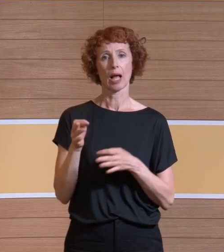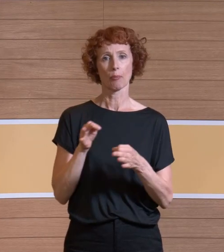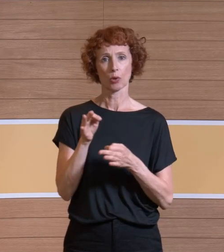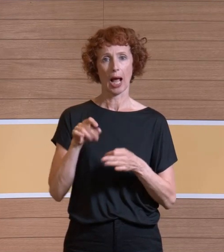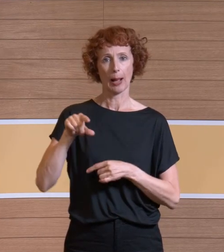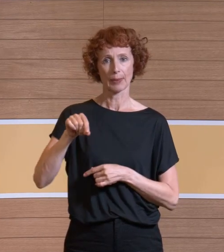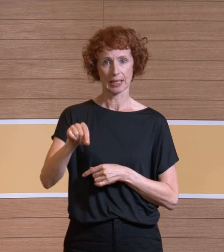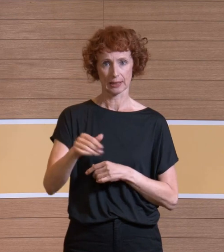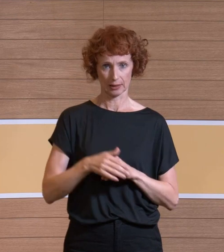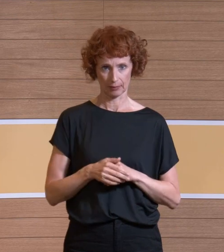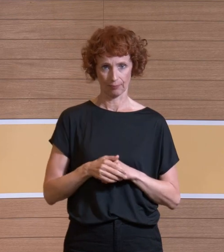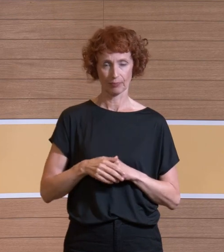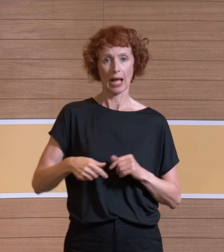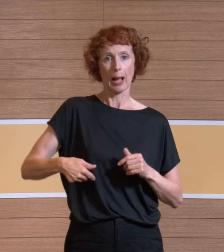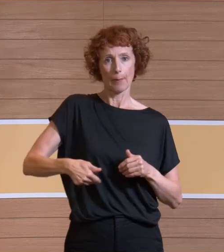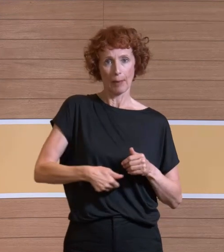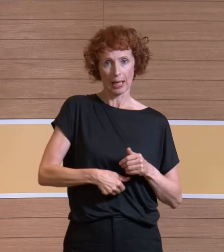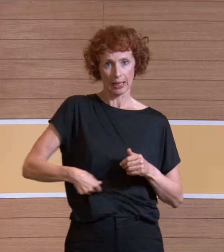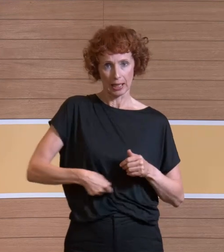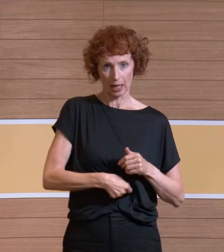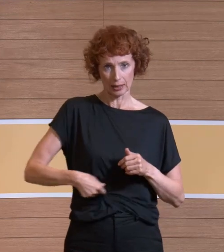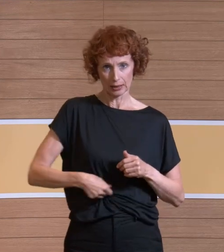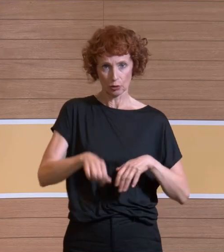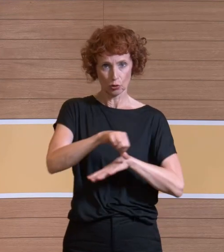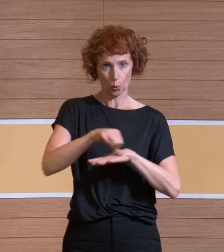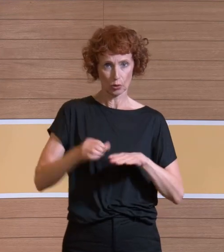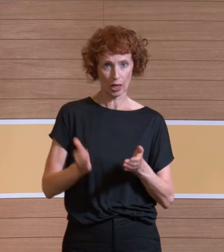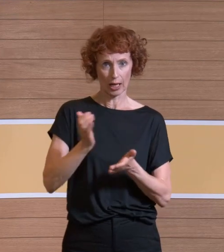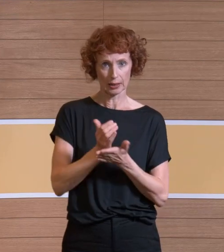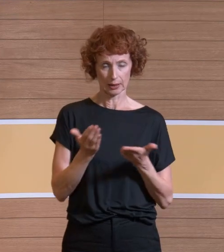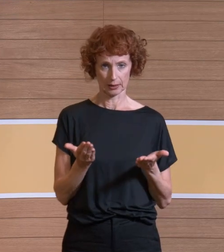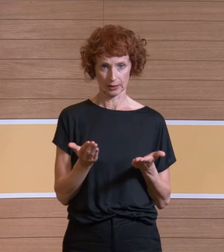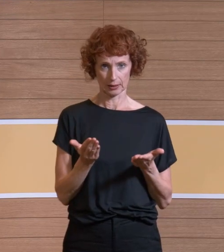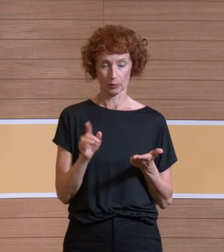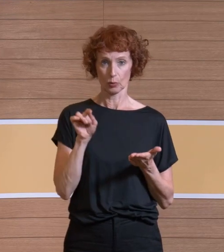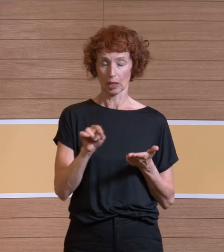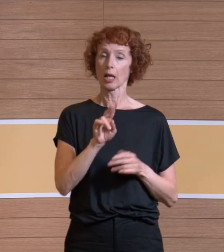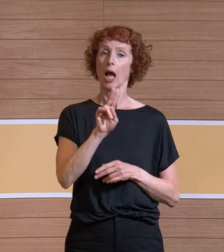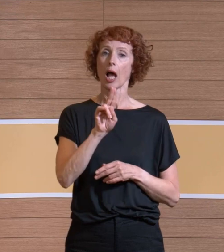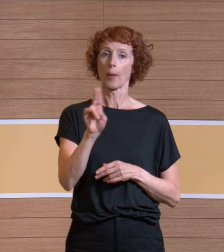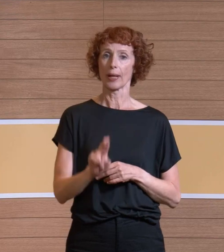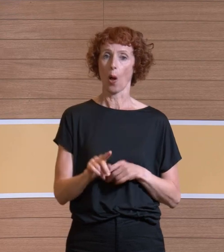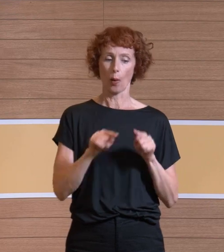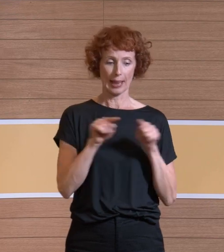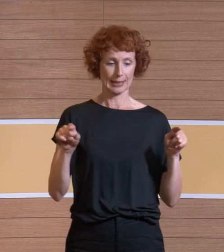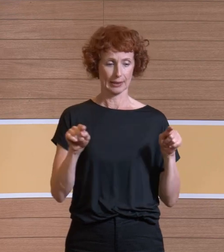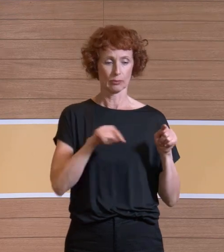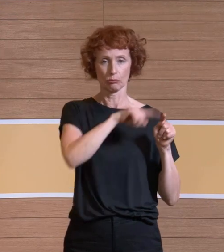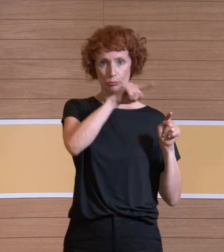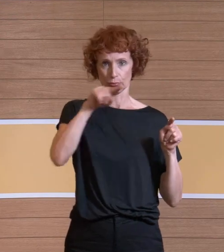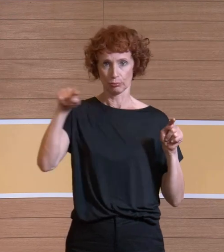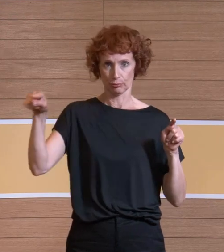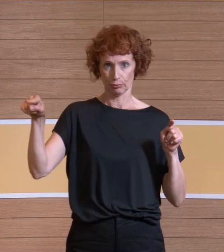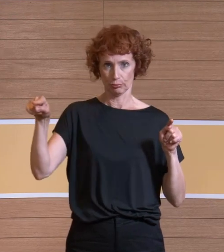pancreaschirurgischer Eingriff bei uns in der Viszeralchirurgie. Und Sie sehen diese blaue Linie oben. Das ist die Partikelkonzentration über die